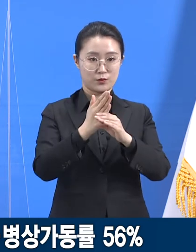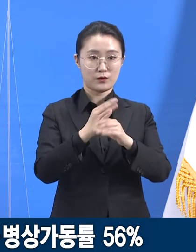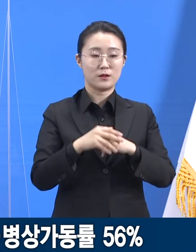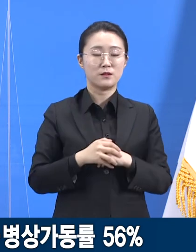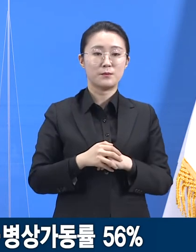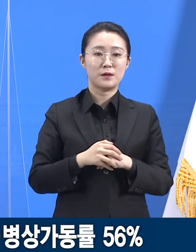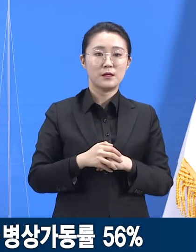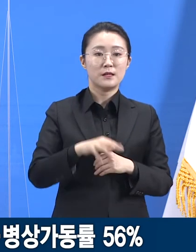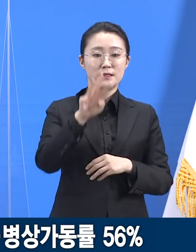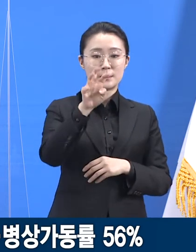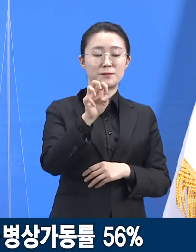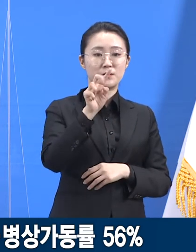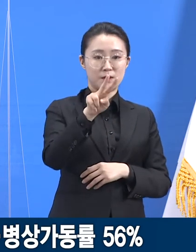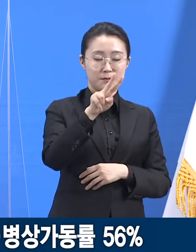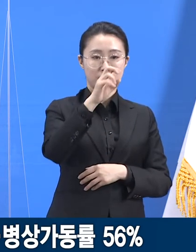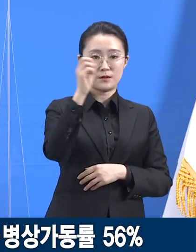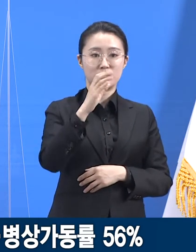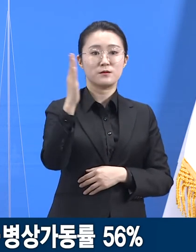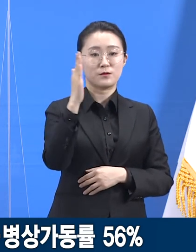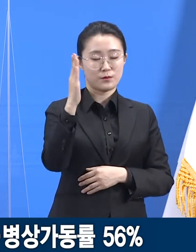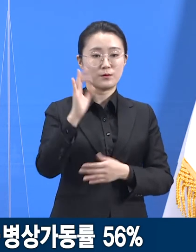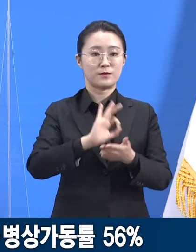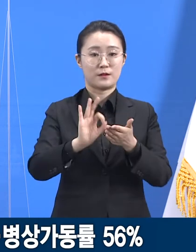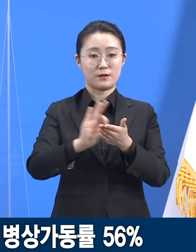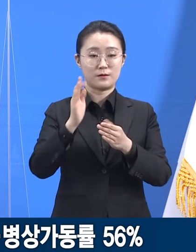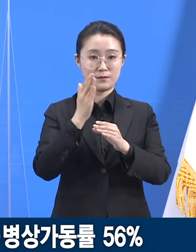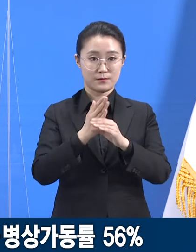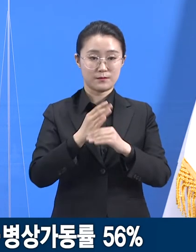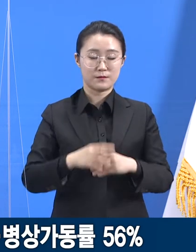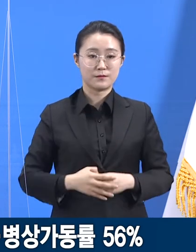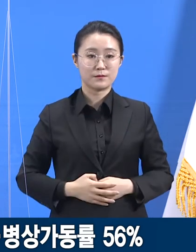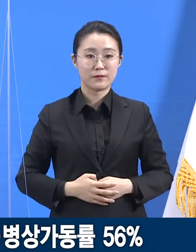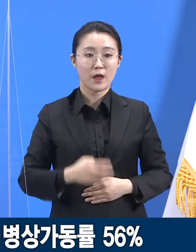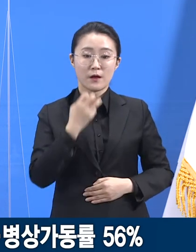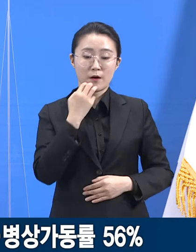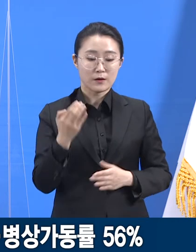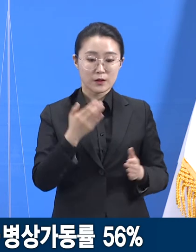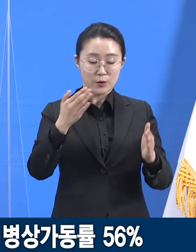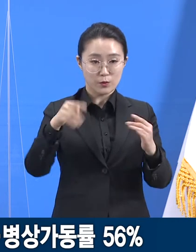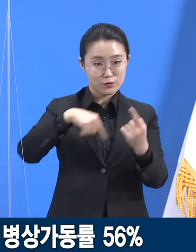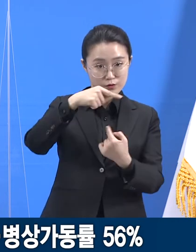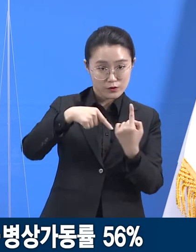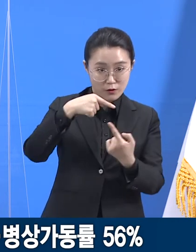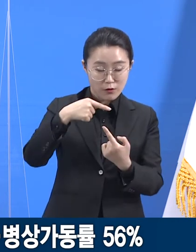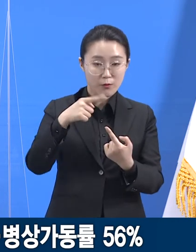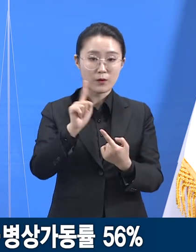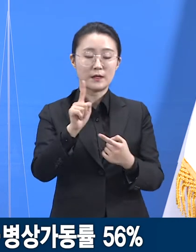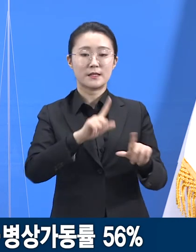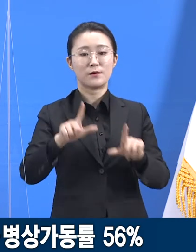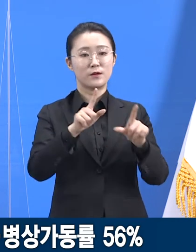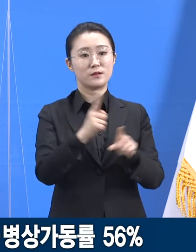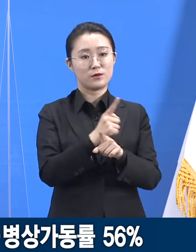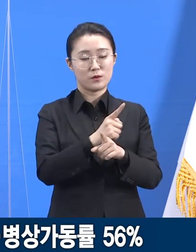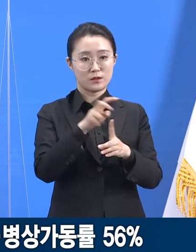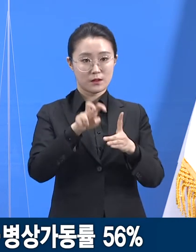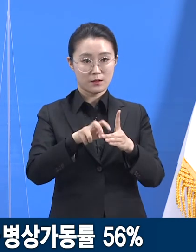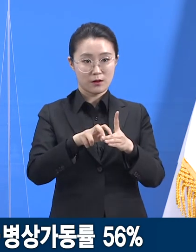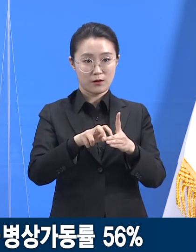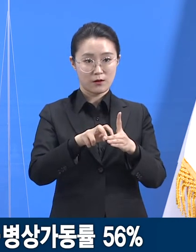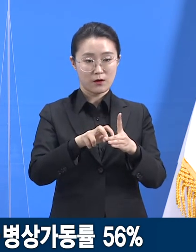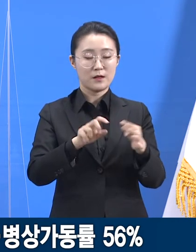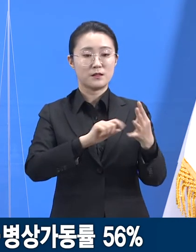32.8%입니다. 도가 운영하는 총 7개의 일반생활치료센터에는 4월